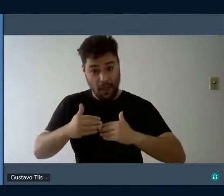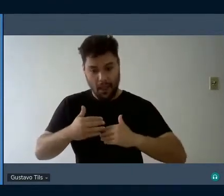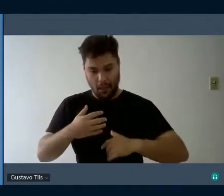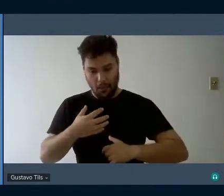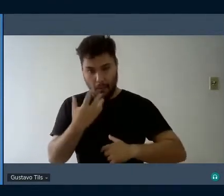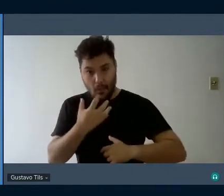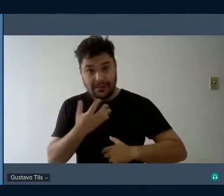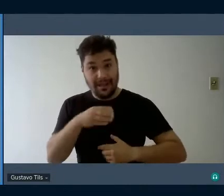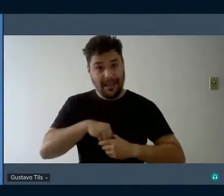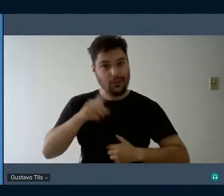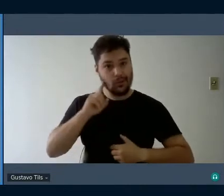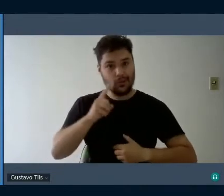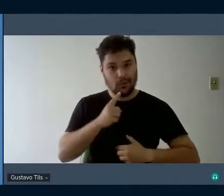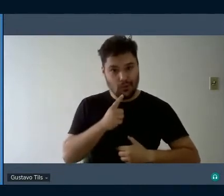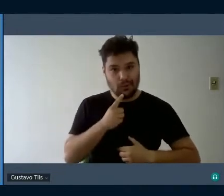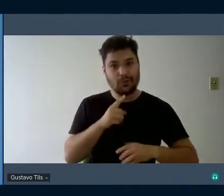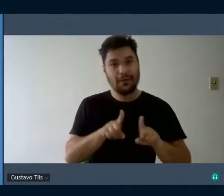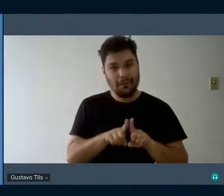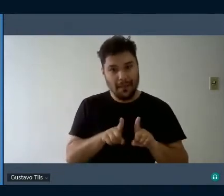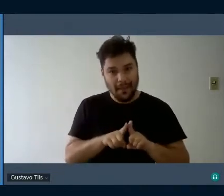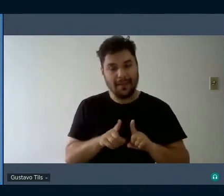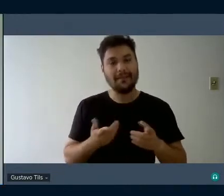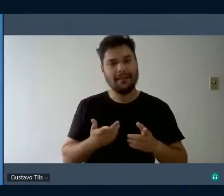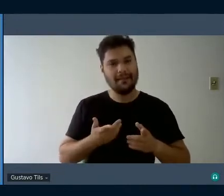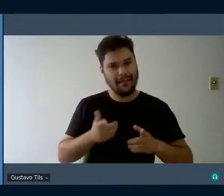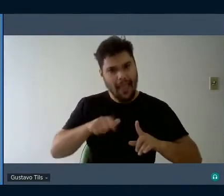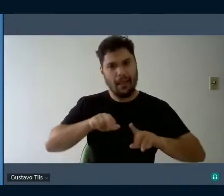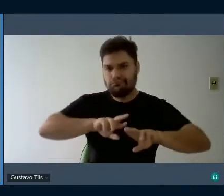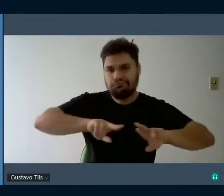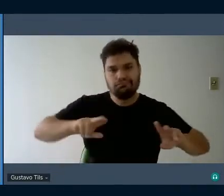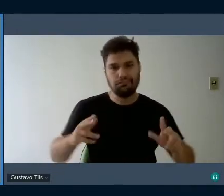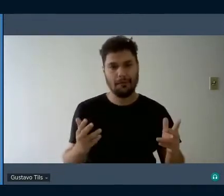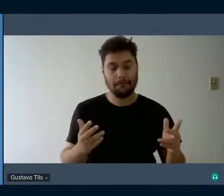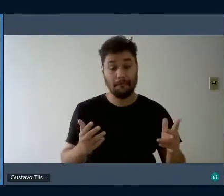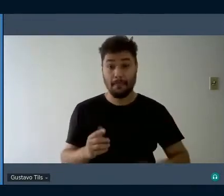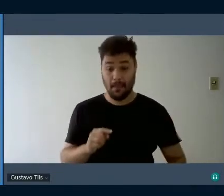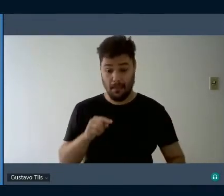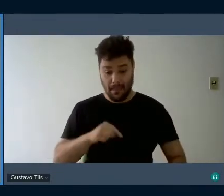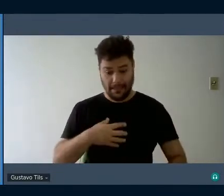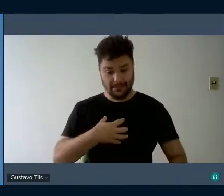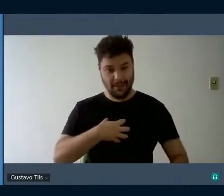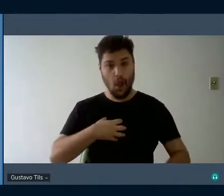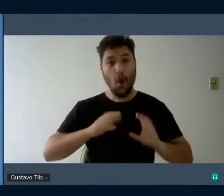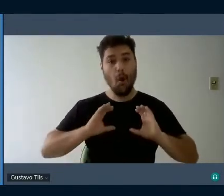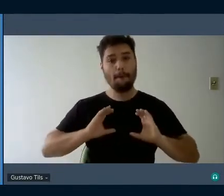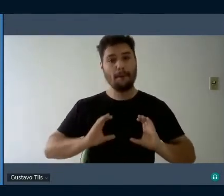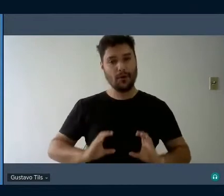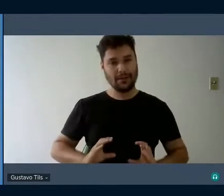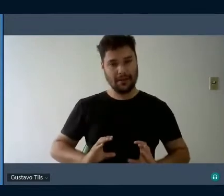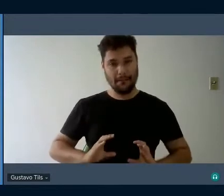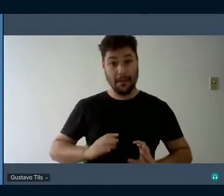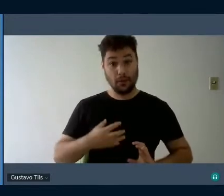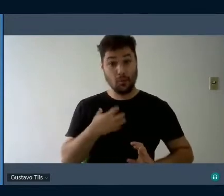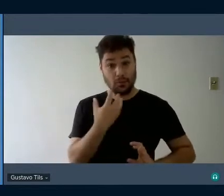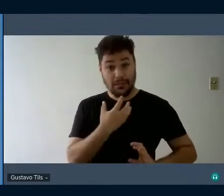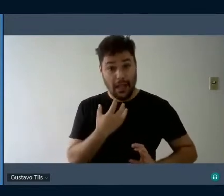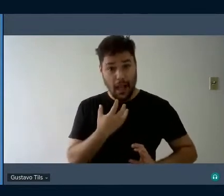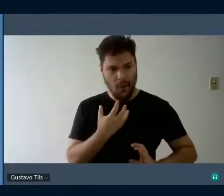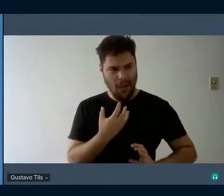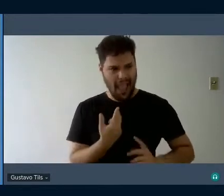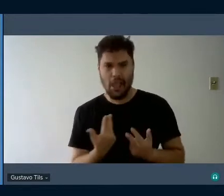do comportamento musical diverso. Este comportamento é singular para cada pessoa,